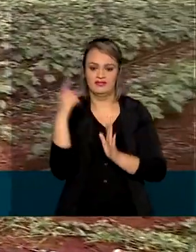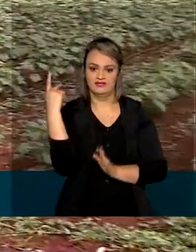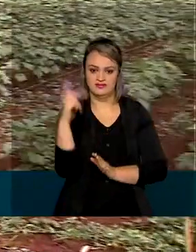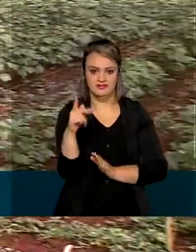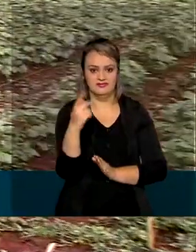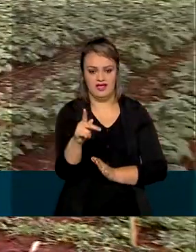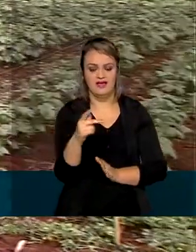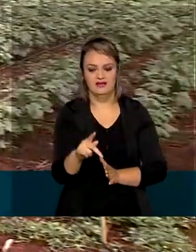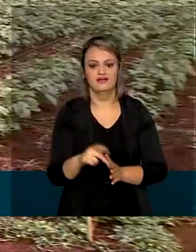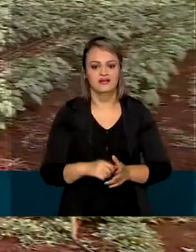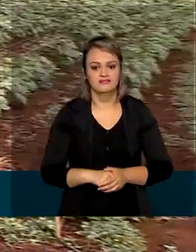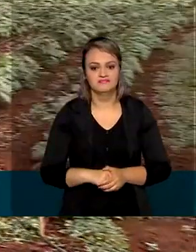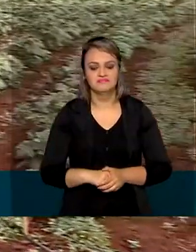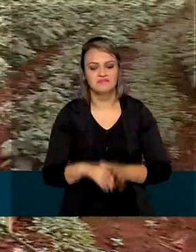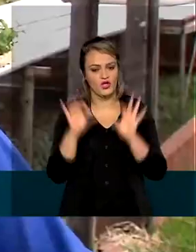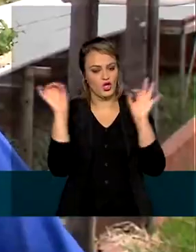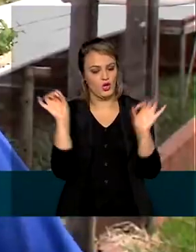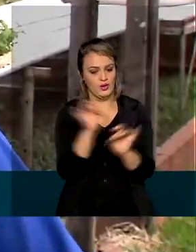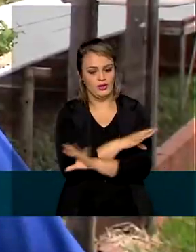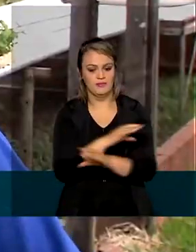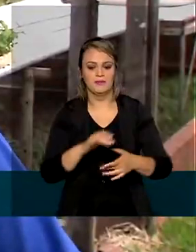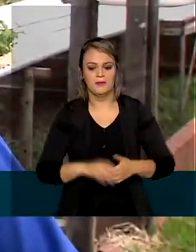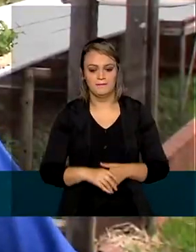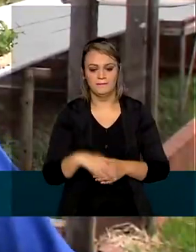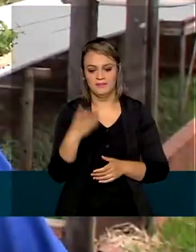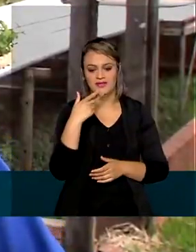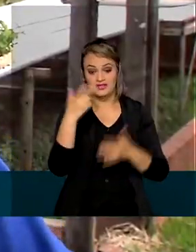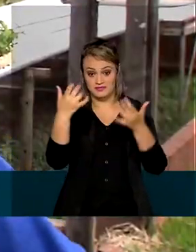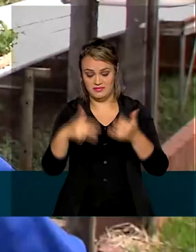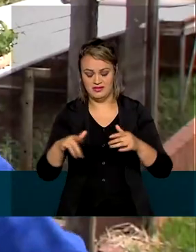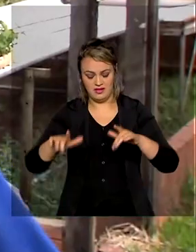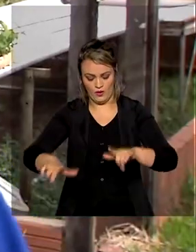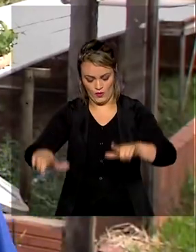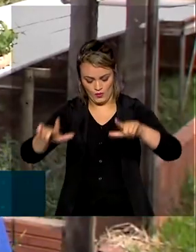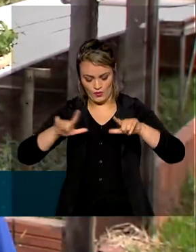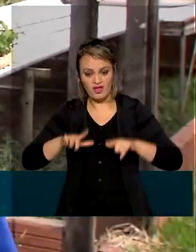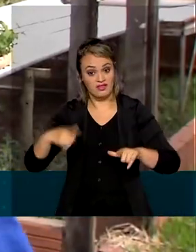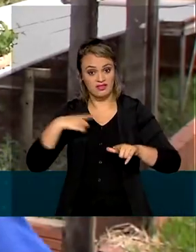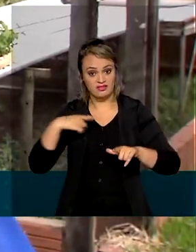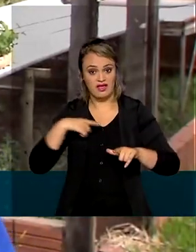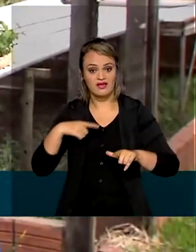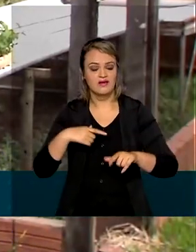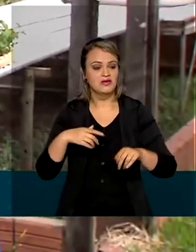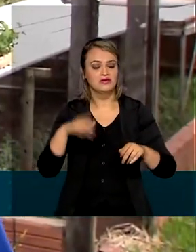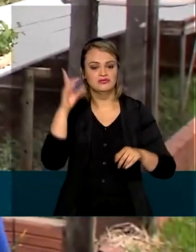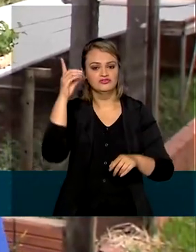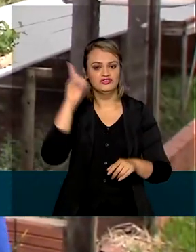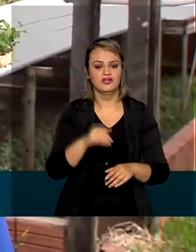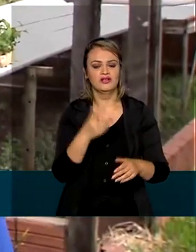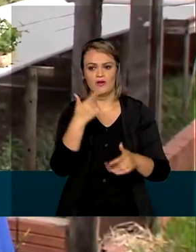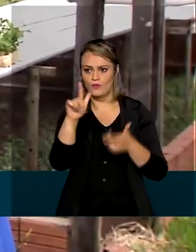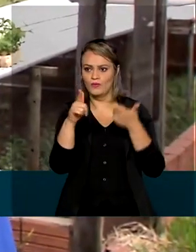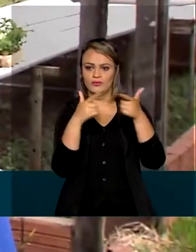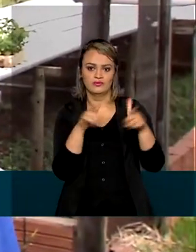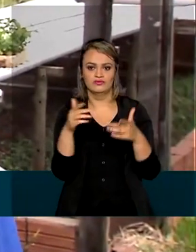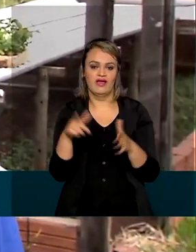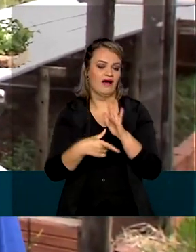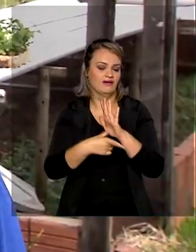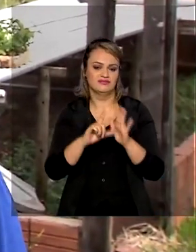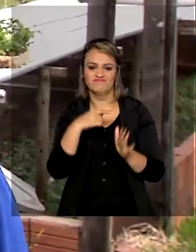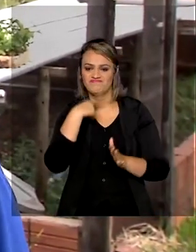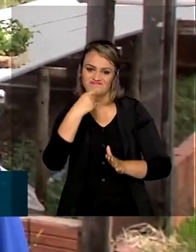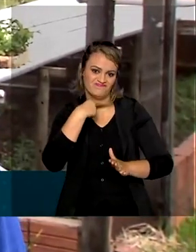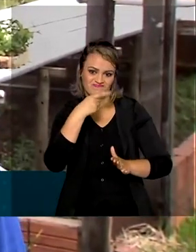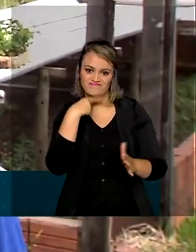agrária, de forma definitiva. Com o título você consegue acessar alguns créditos que até hoje a gente não conseguiu